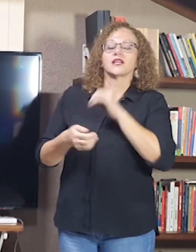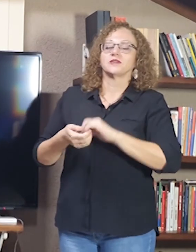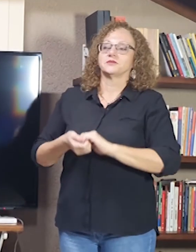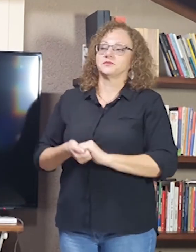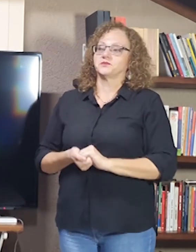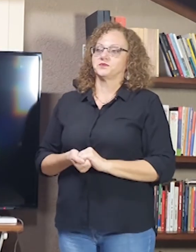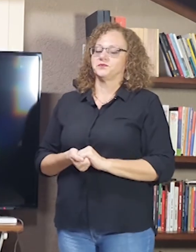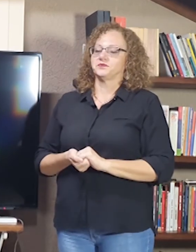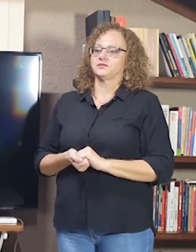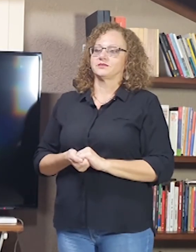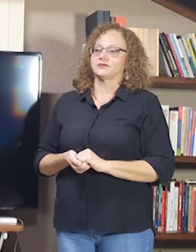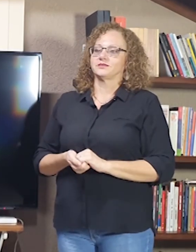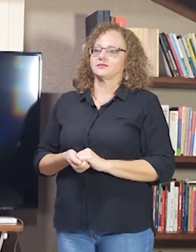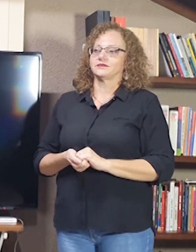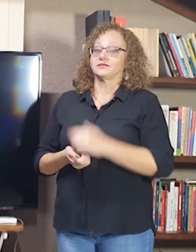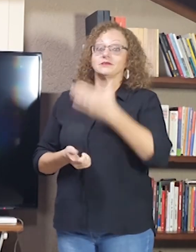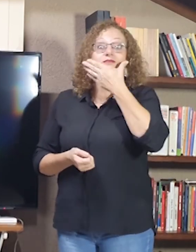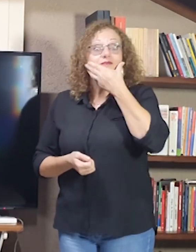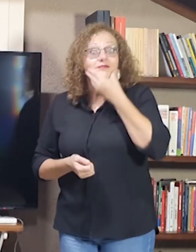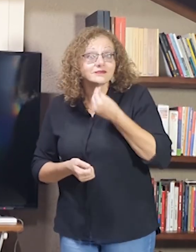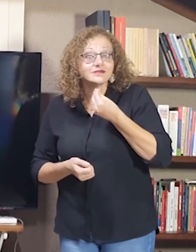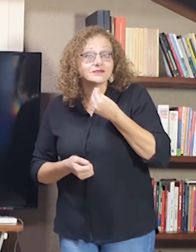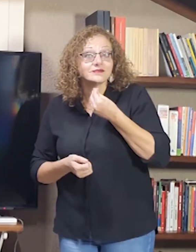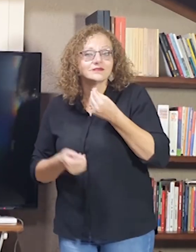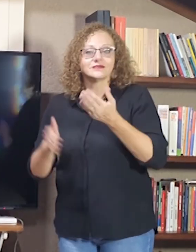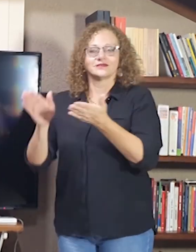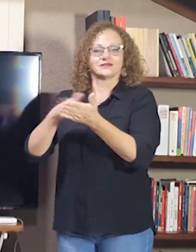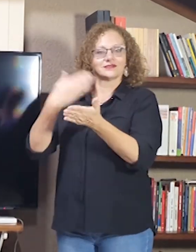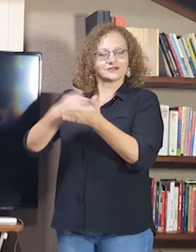Menino. Livro. Escrever.